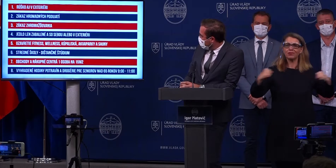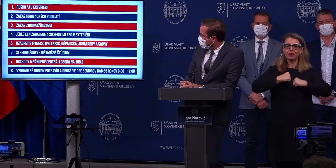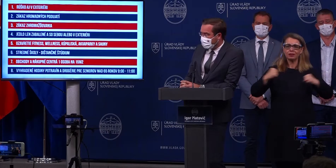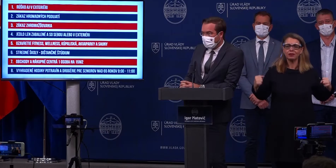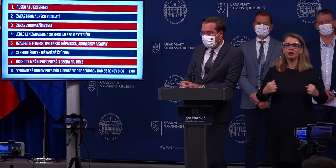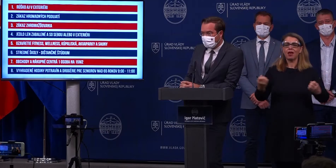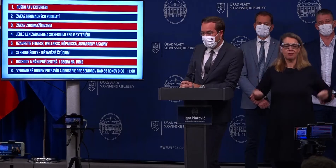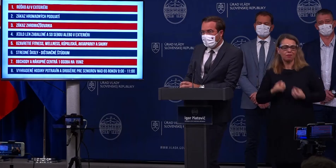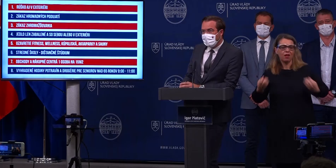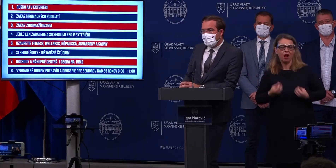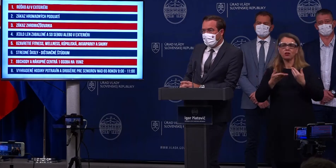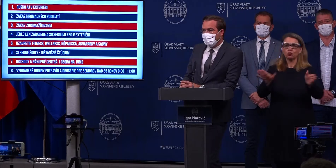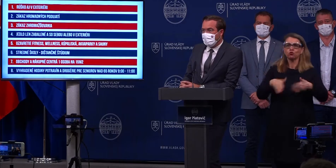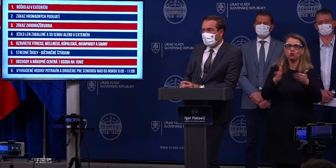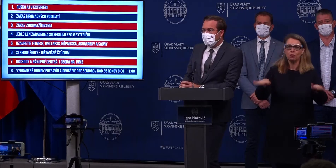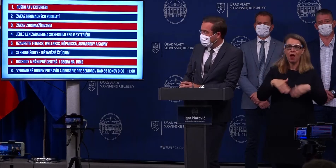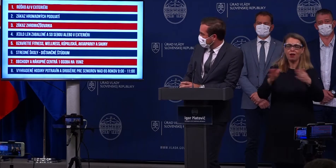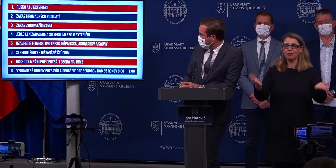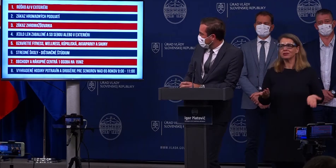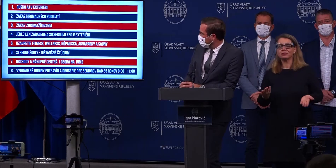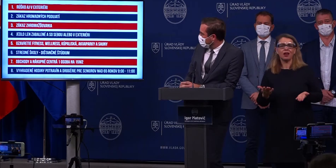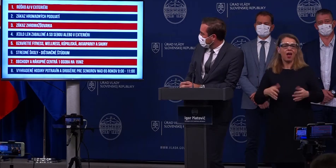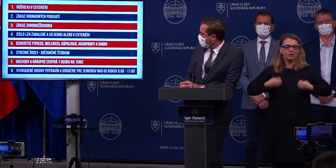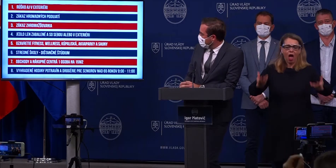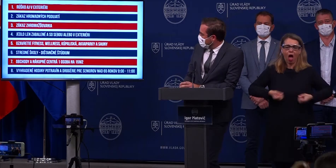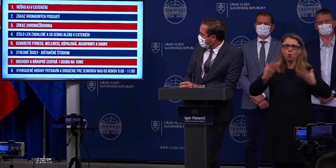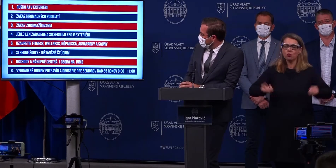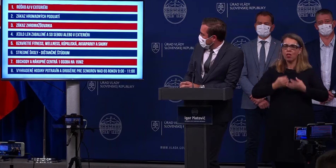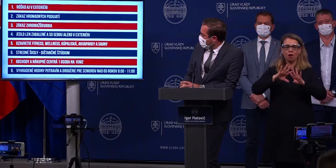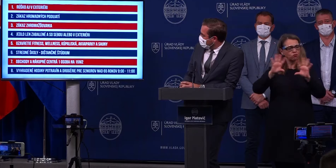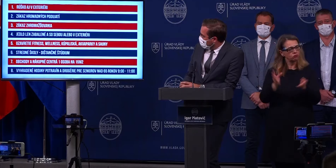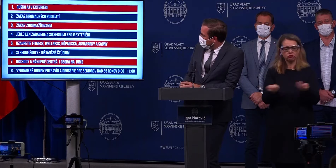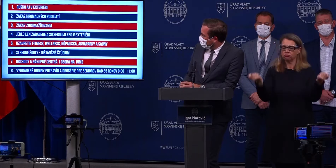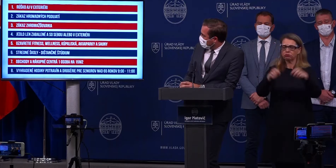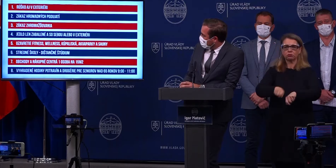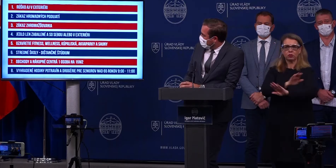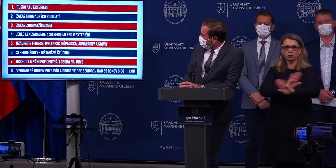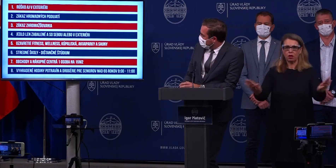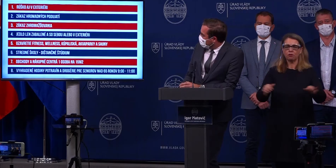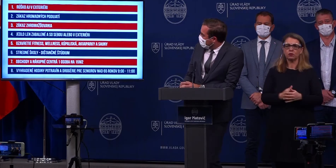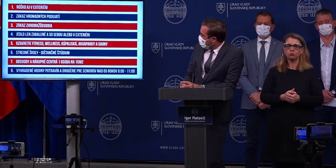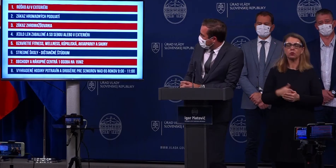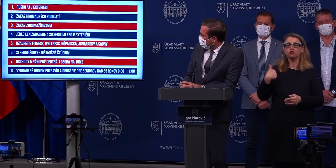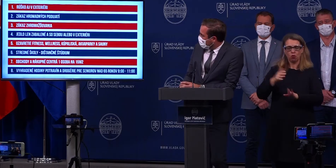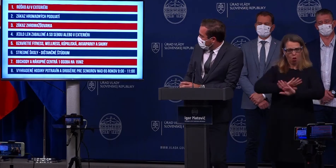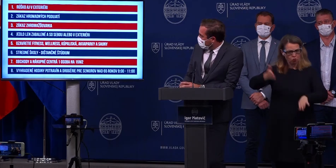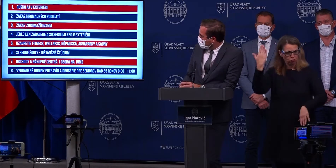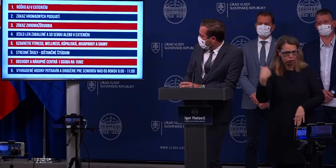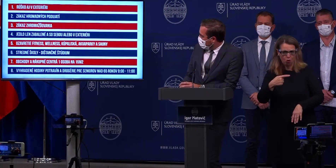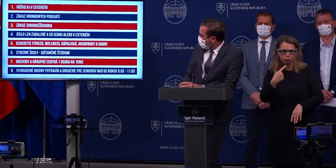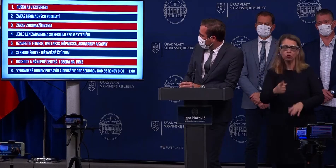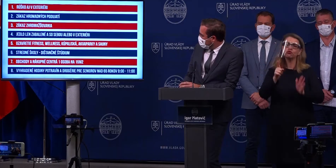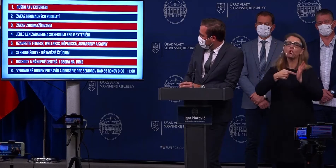kúpaliska, akvaparky, sauny, tie by mali byť zavreté. V školy som rozprával, čo sa týka